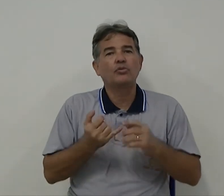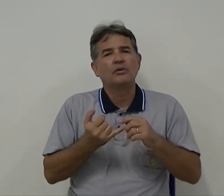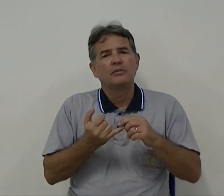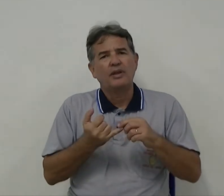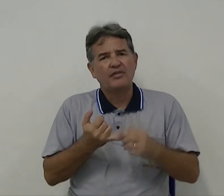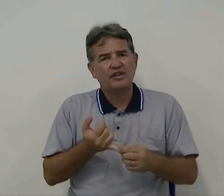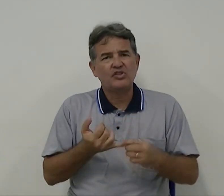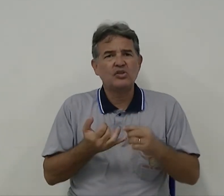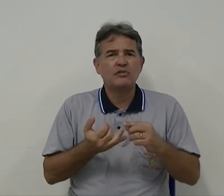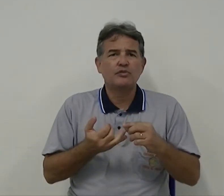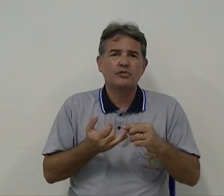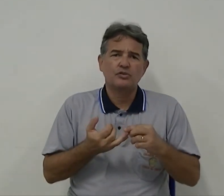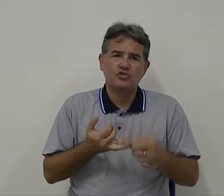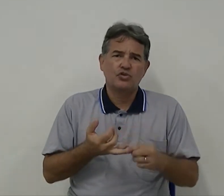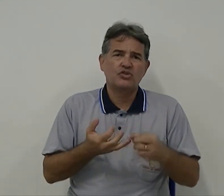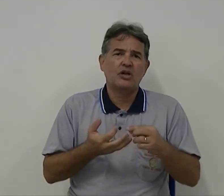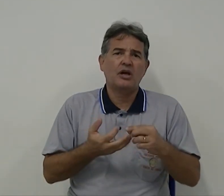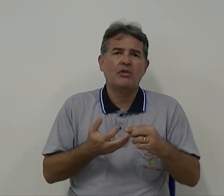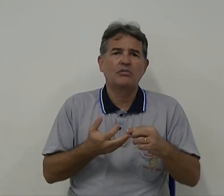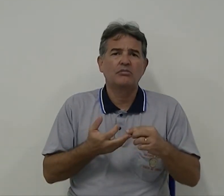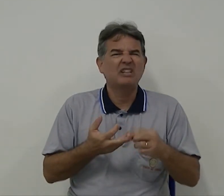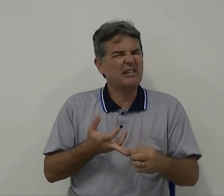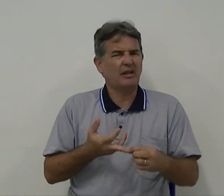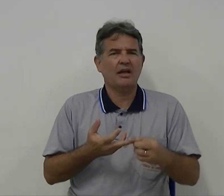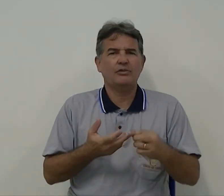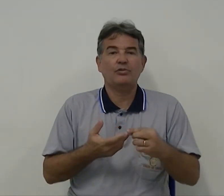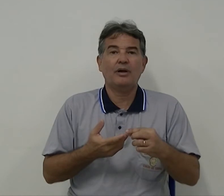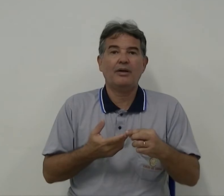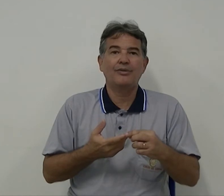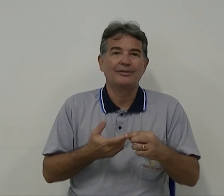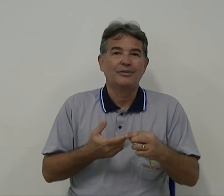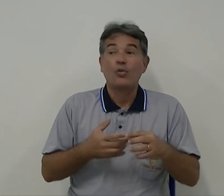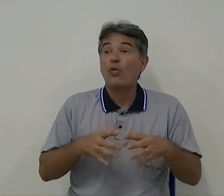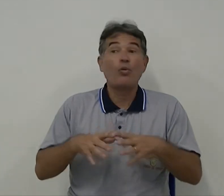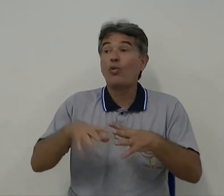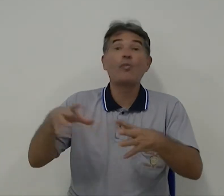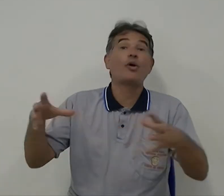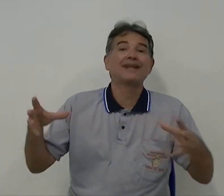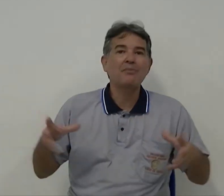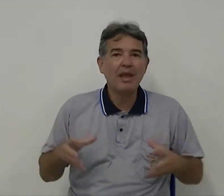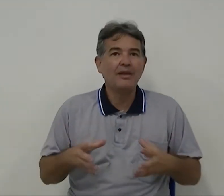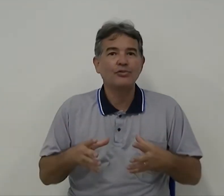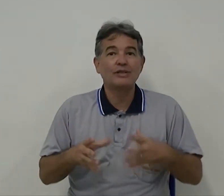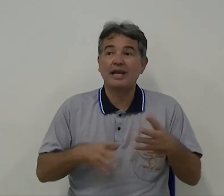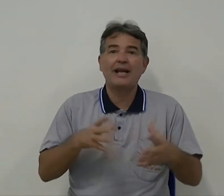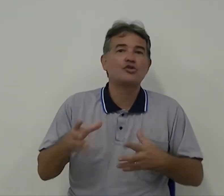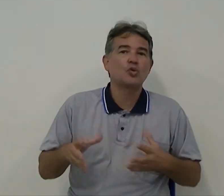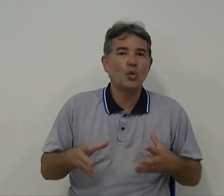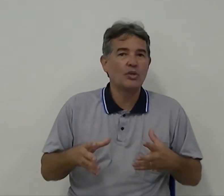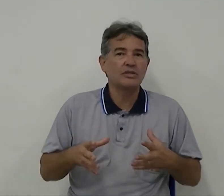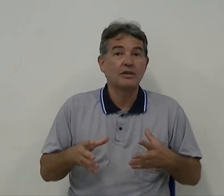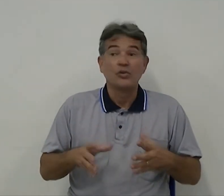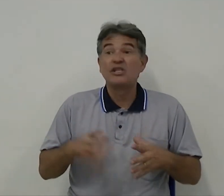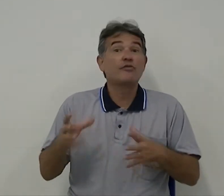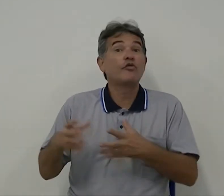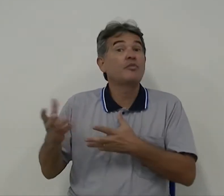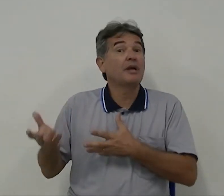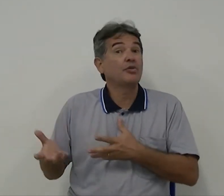afetivo, social, intelectual, comportamento, as relações, desenvolvimento e